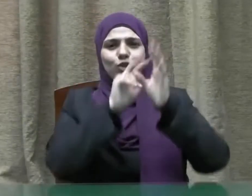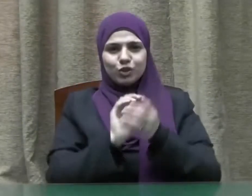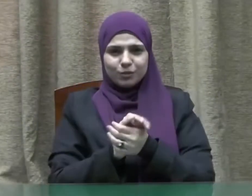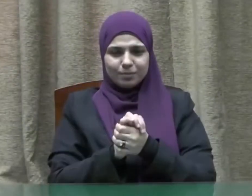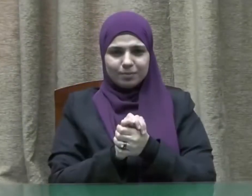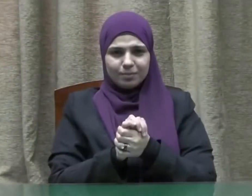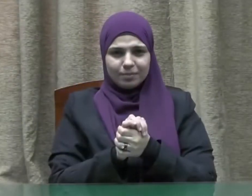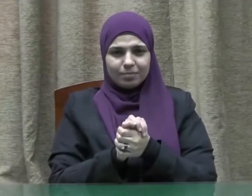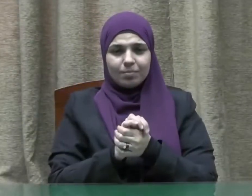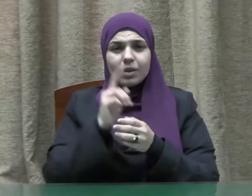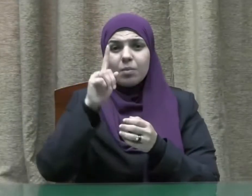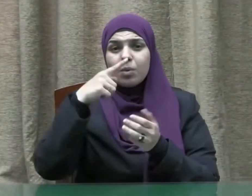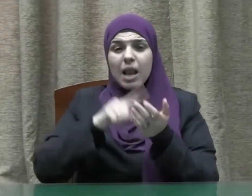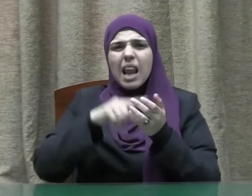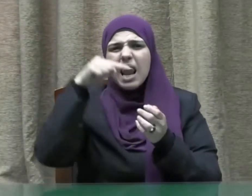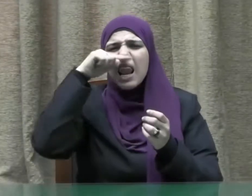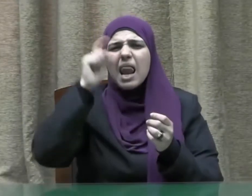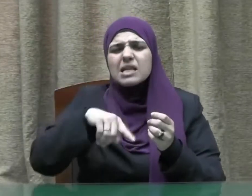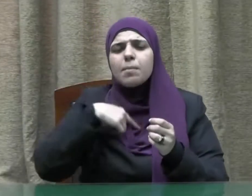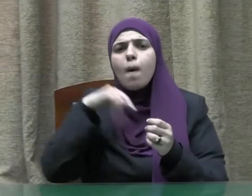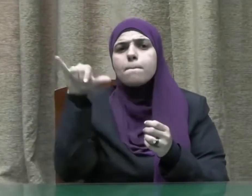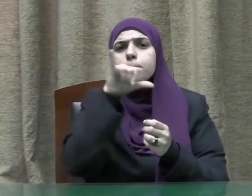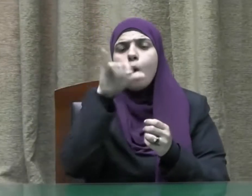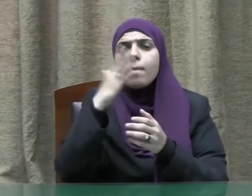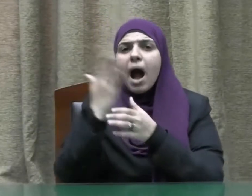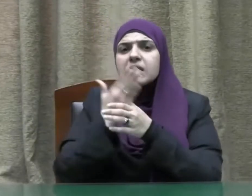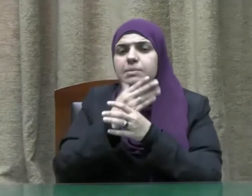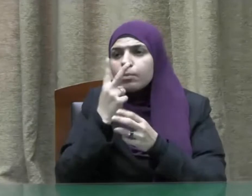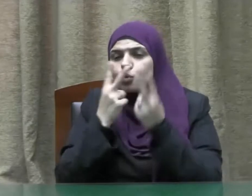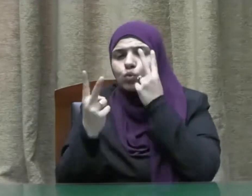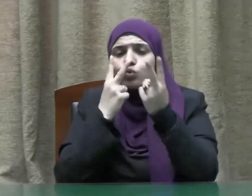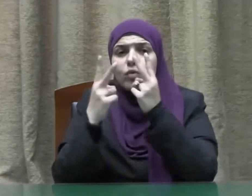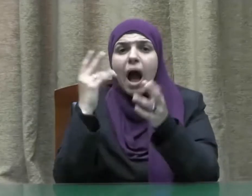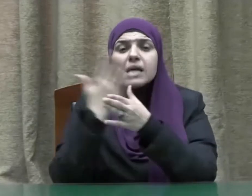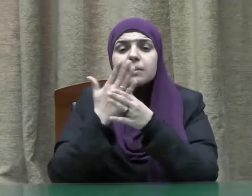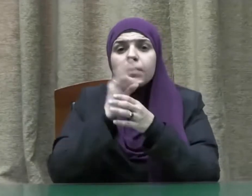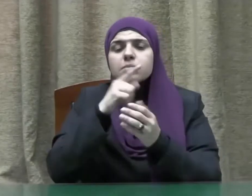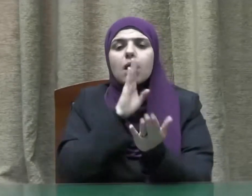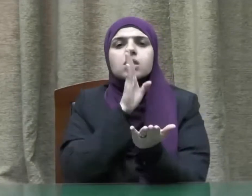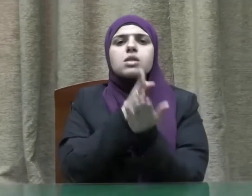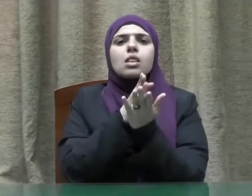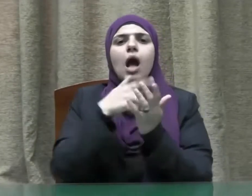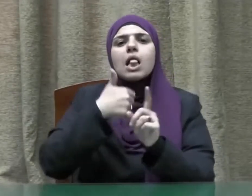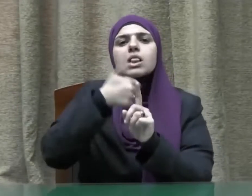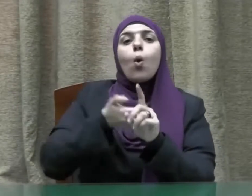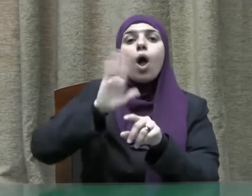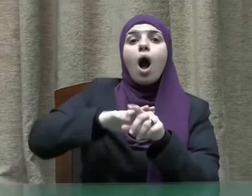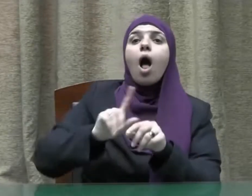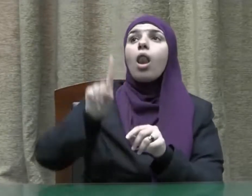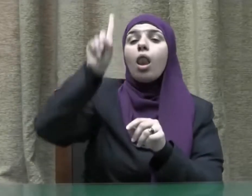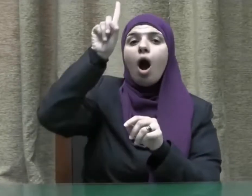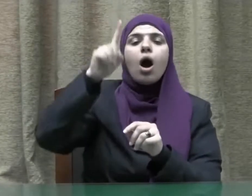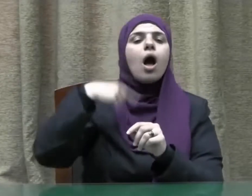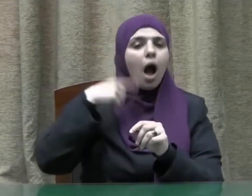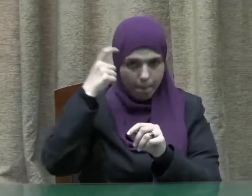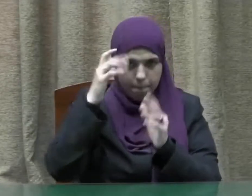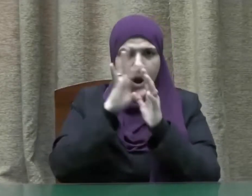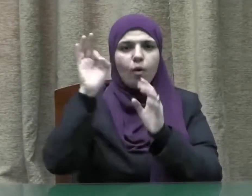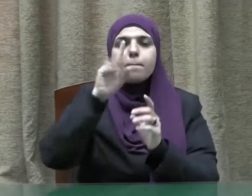أن الأخذ بالأسباب لا يتنافى مع صدق التوكل على الله عز وجل